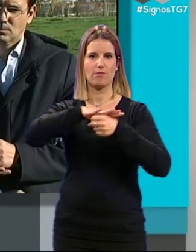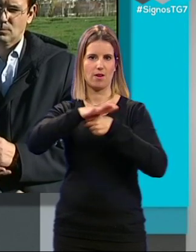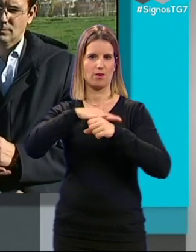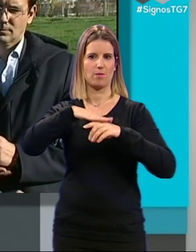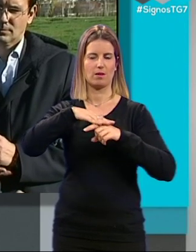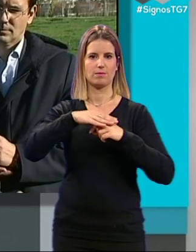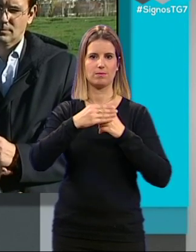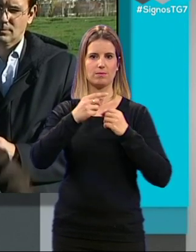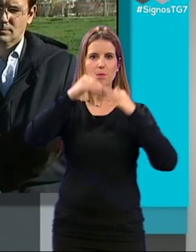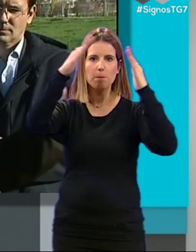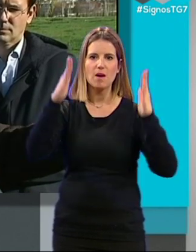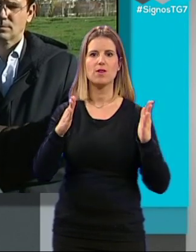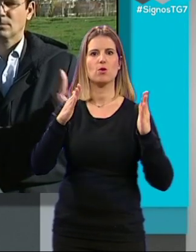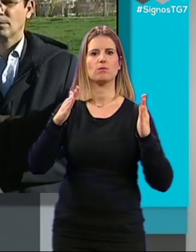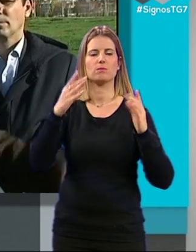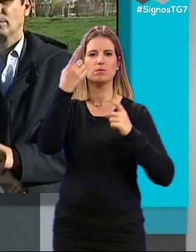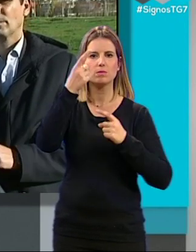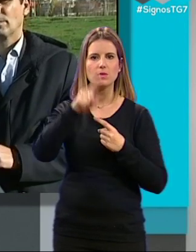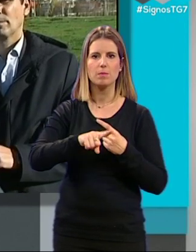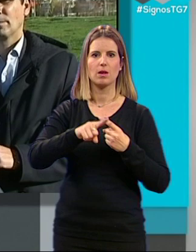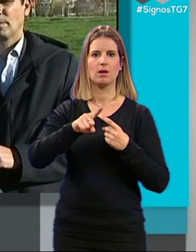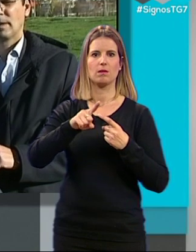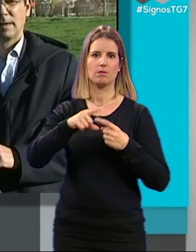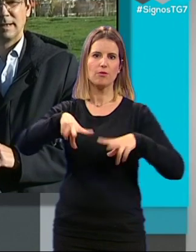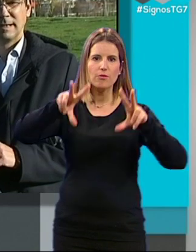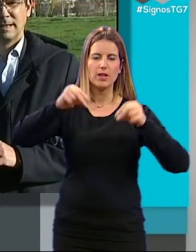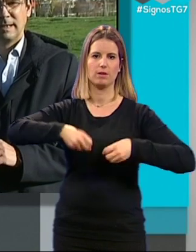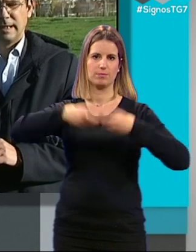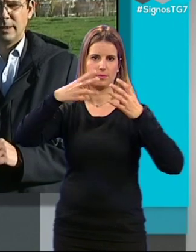de Granada. Pabellón cubierto y terminación de la infraestructura.